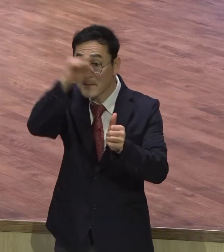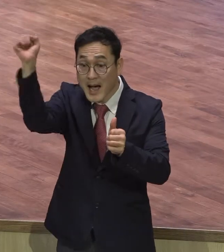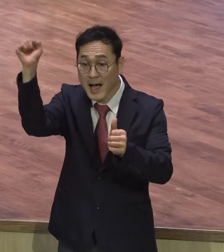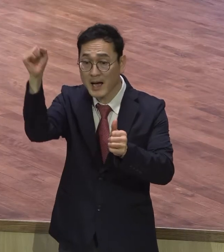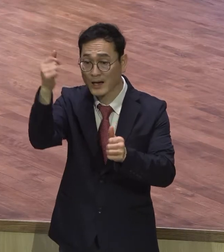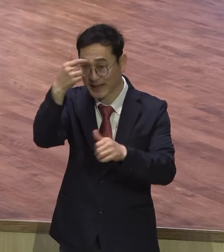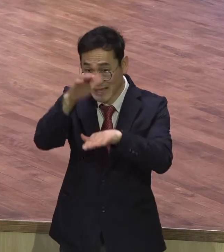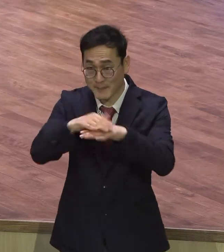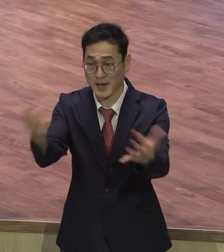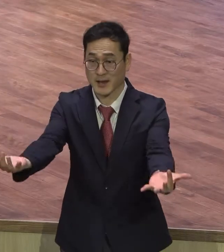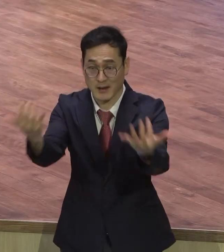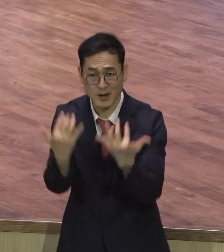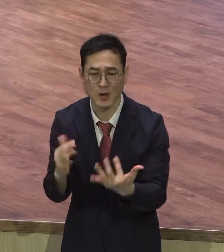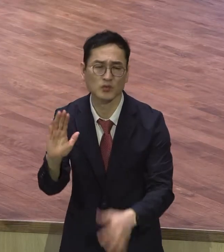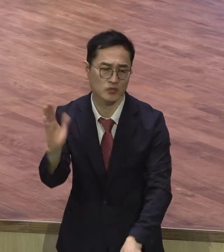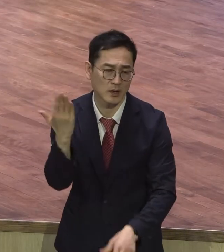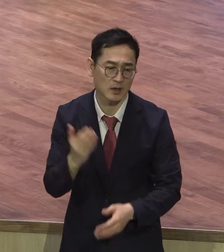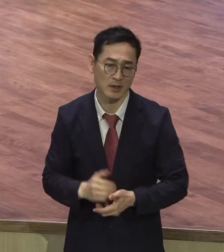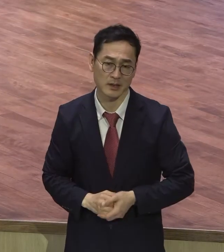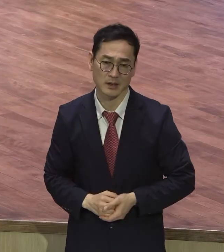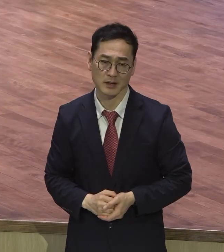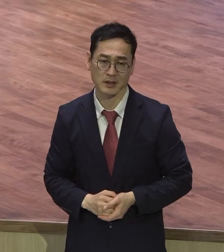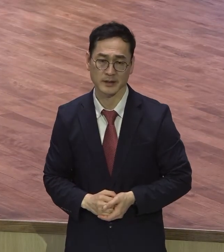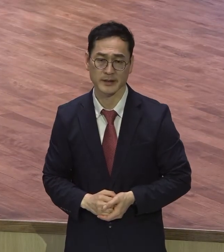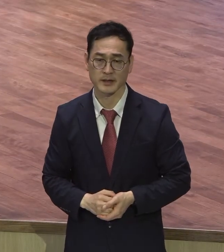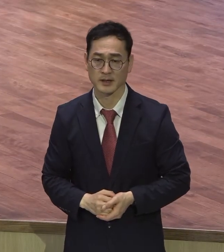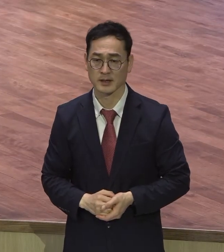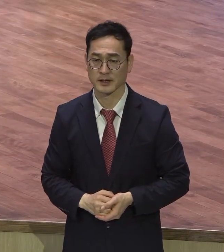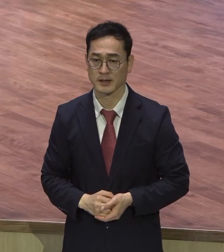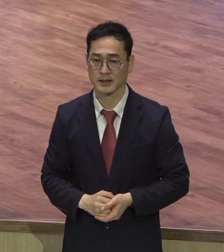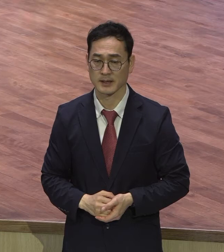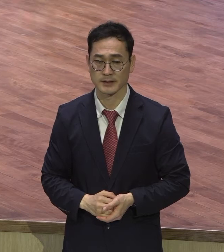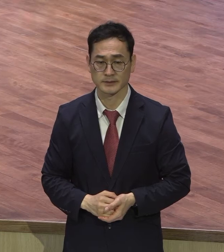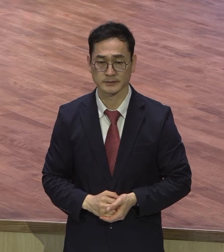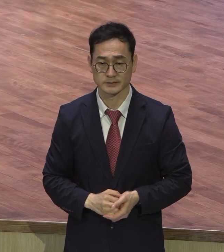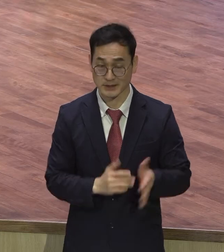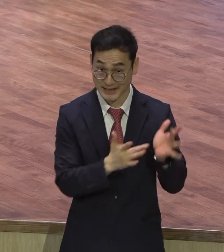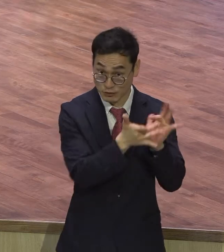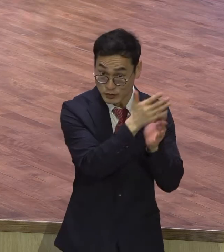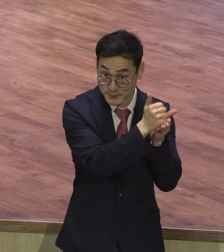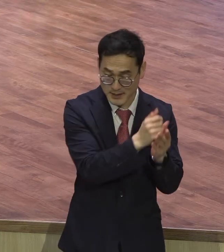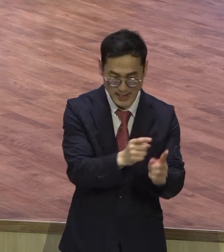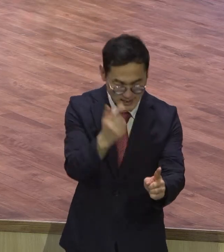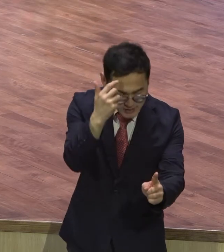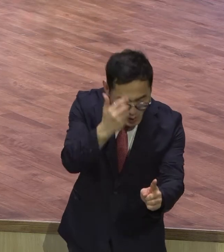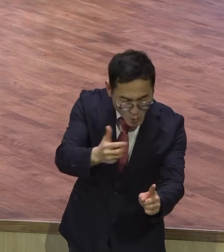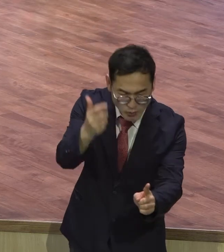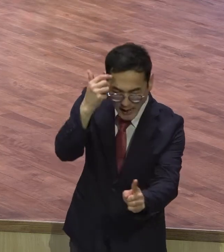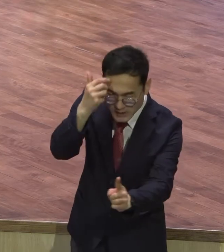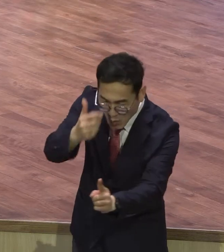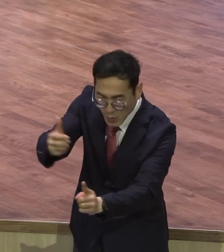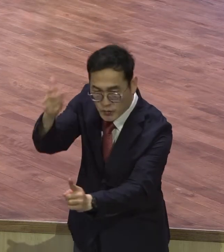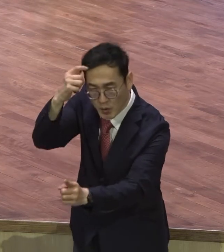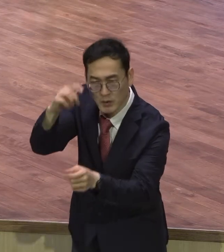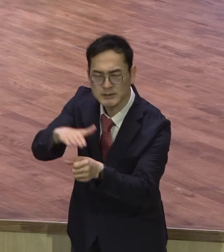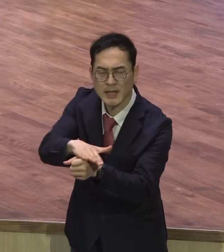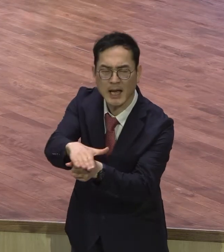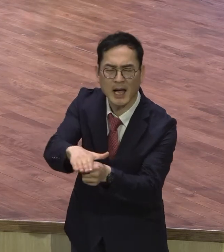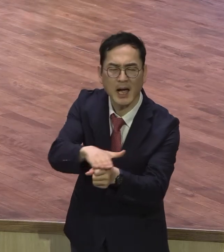그만큼 한 용을 사랑하시는 예수님의 가슴을 우리가 품어야 된다. 한